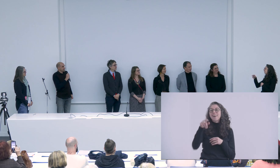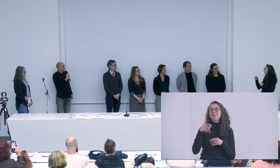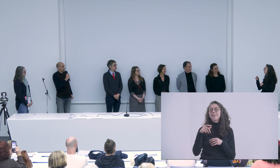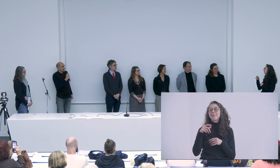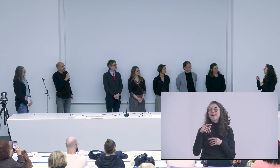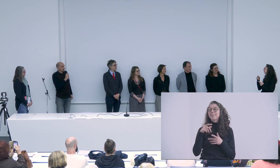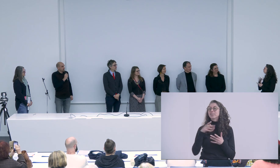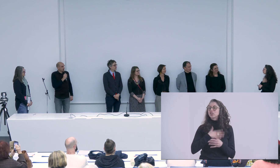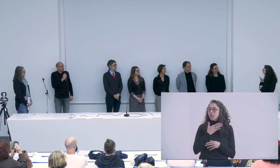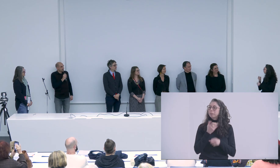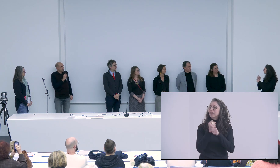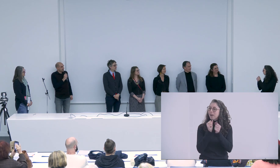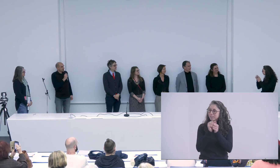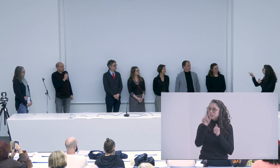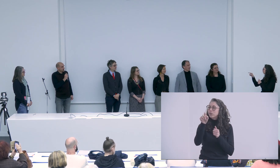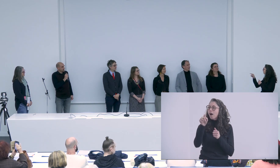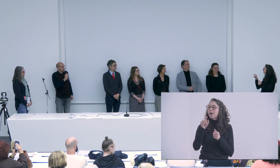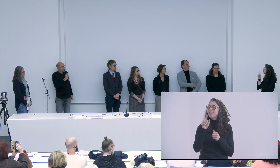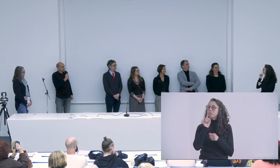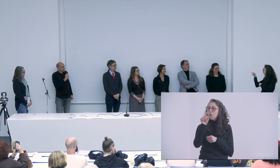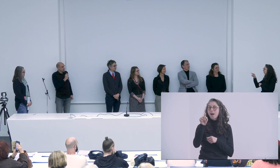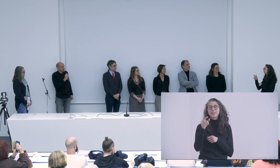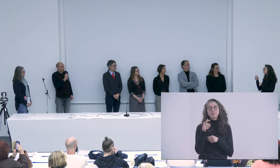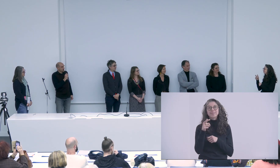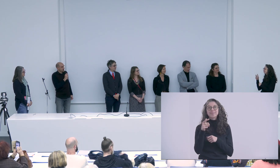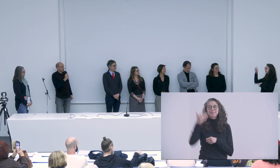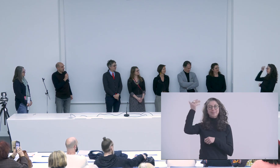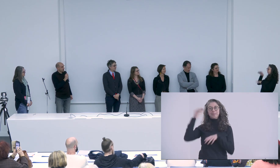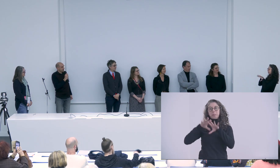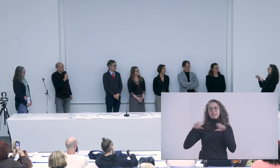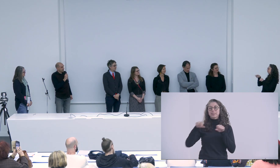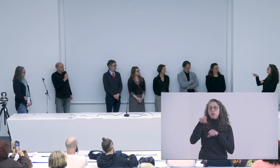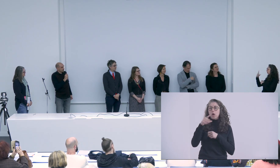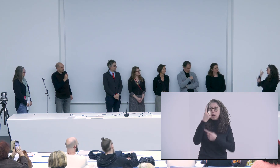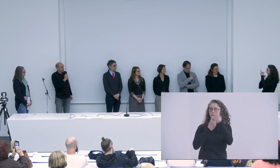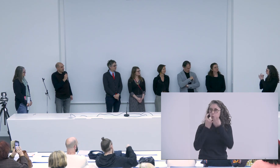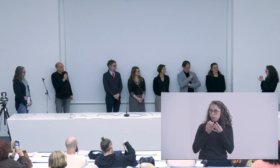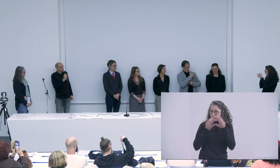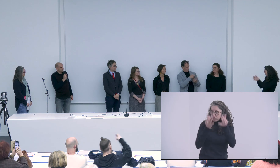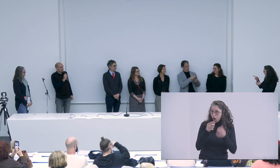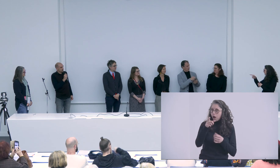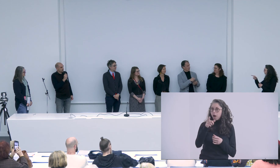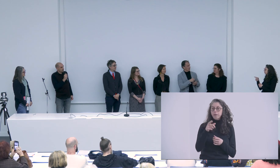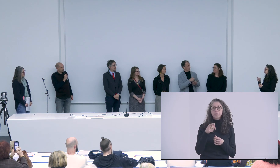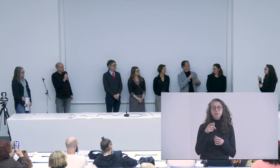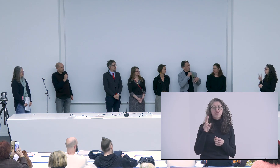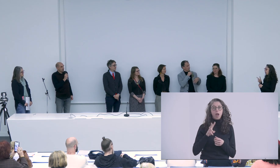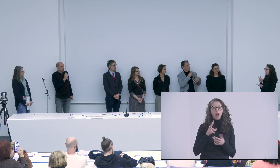sais pas quoi dire mais Patricia j'ai beaucoup aimé travailler avec toi c'est vrai qu'à l'époque du